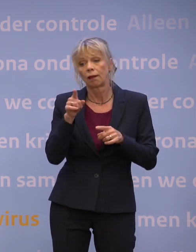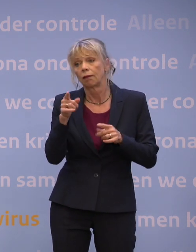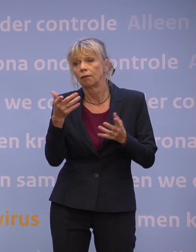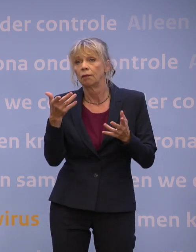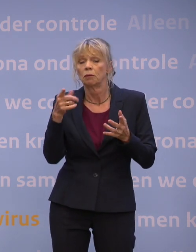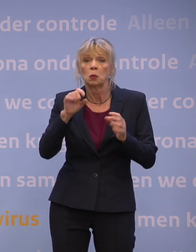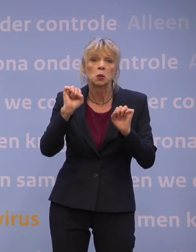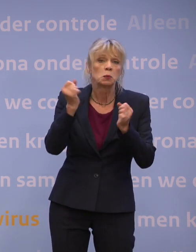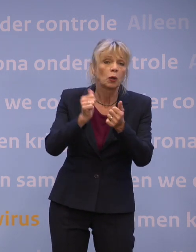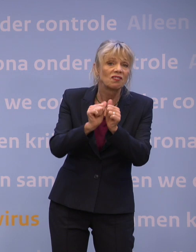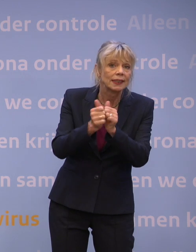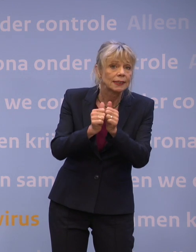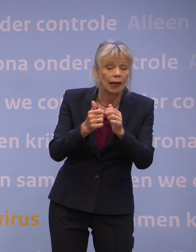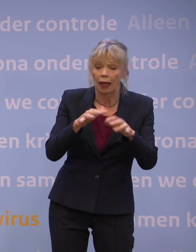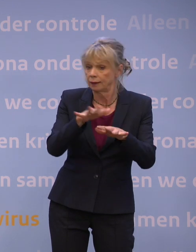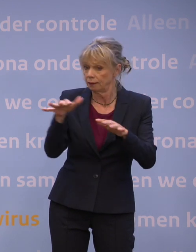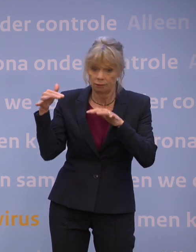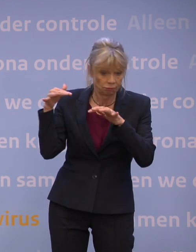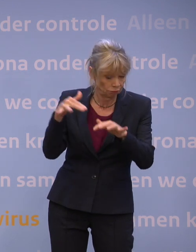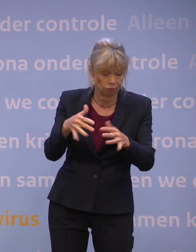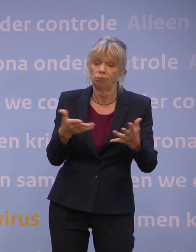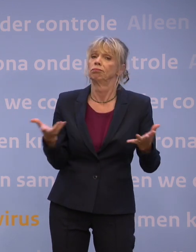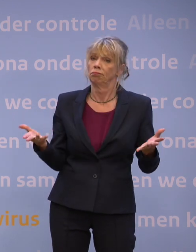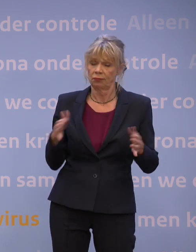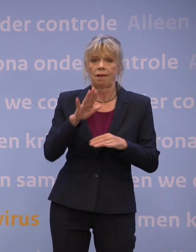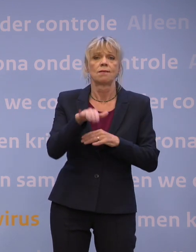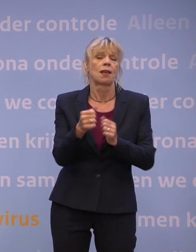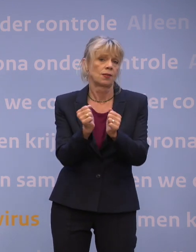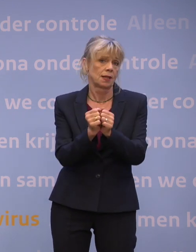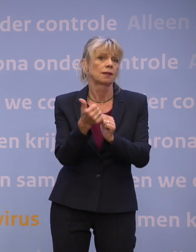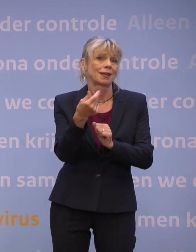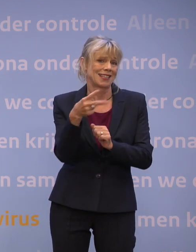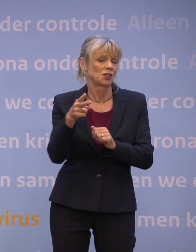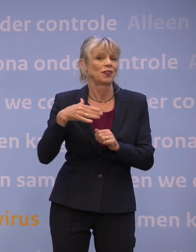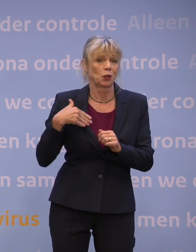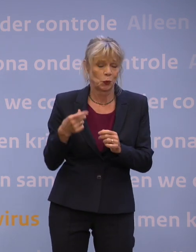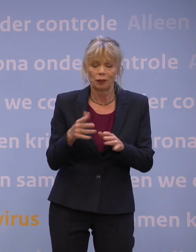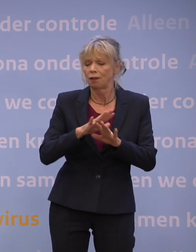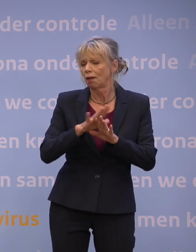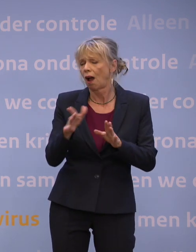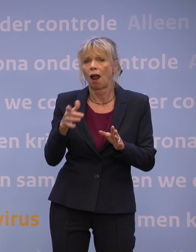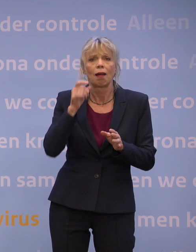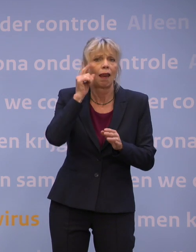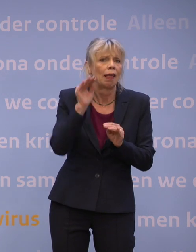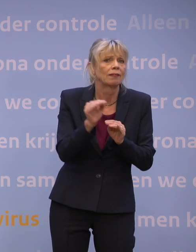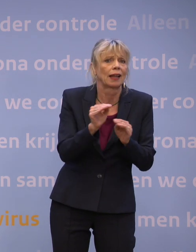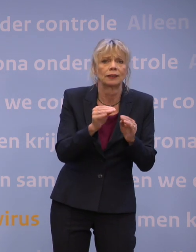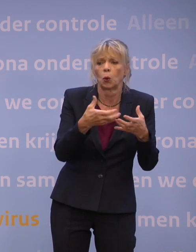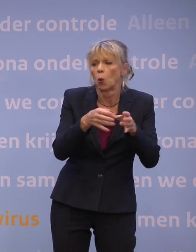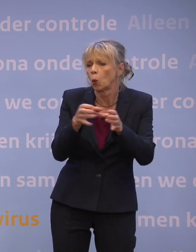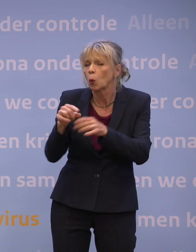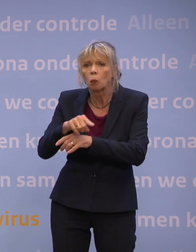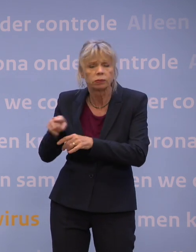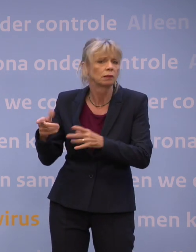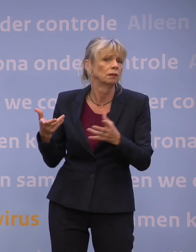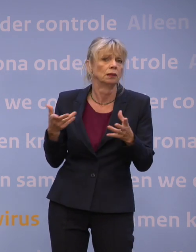vanaf zaterdag 26 juni weer toegestaan en kunnen alle leeftijdsgroepen en teams dan weer sporten in wedstrijd- en